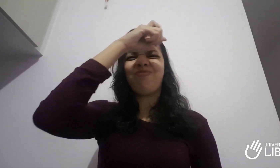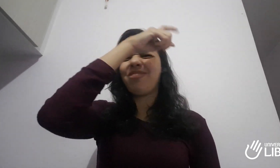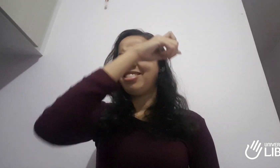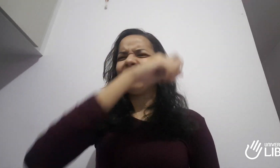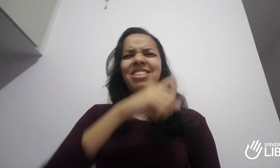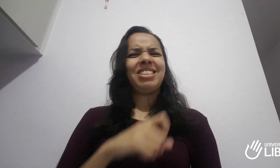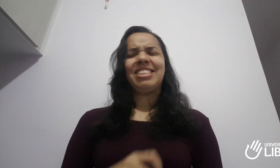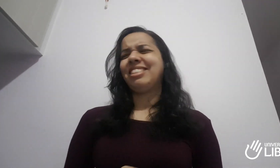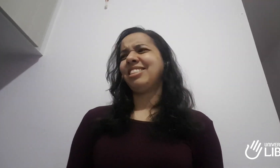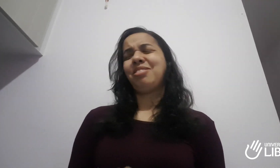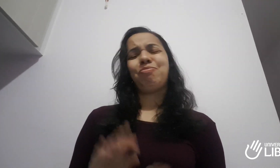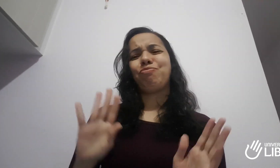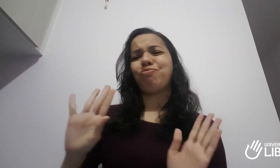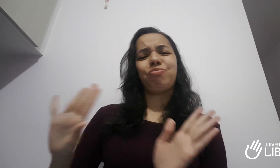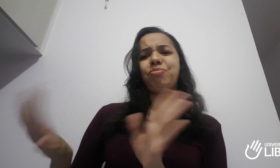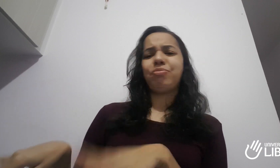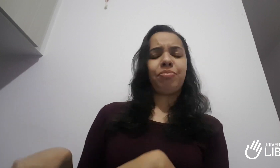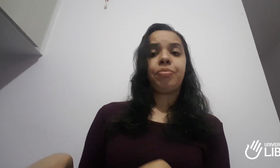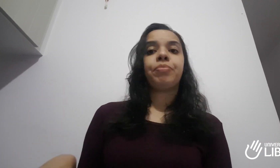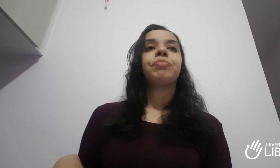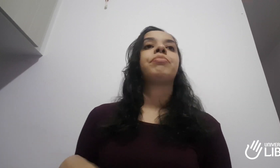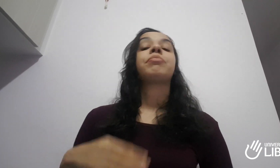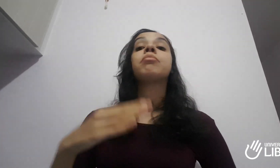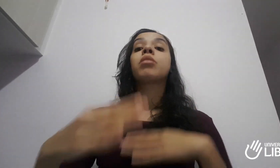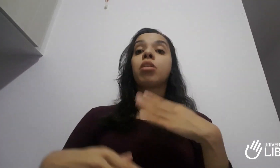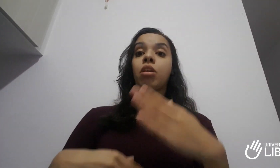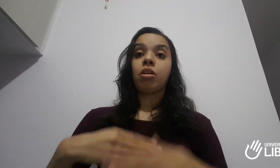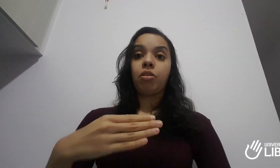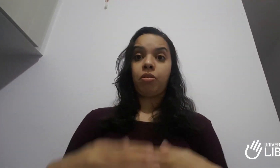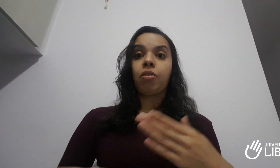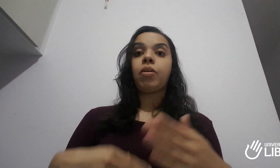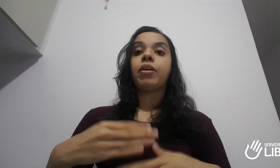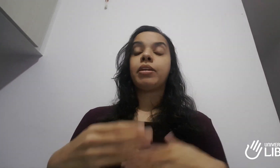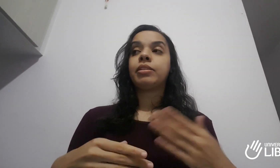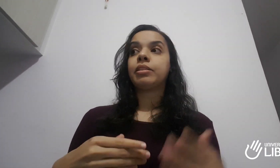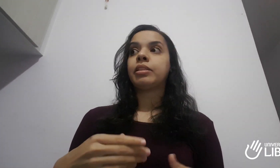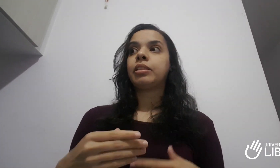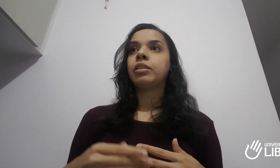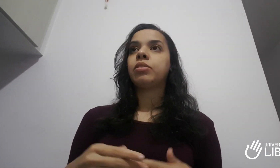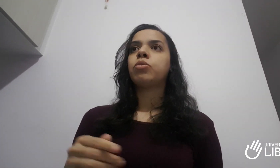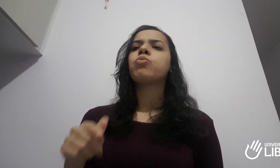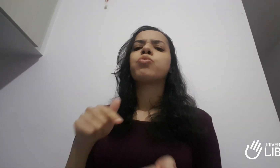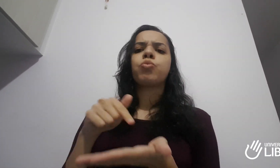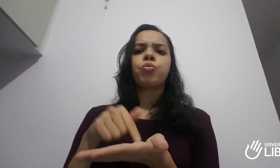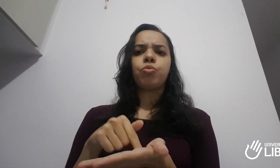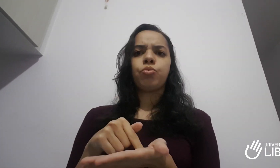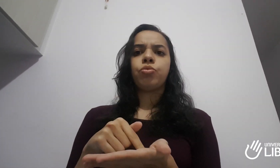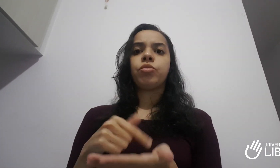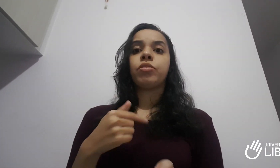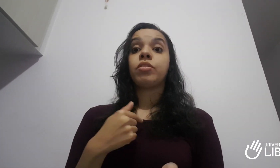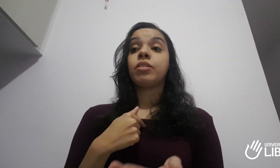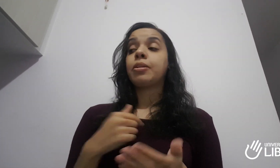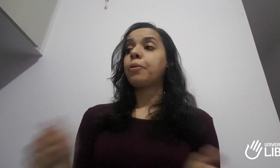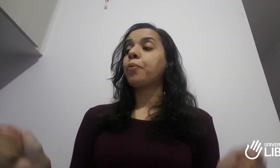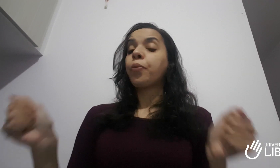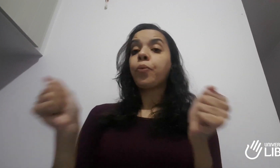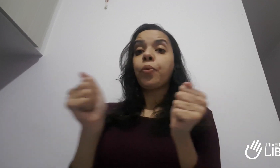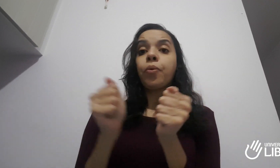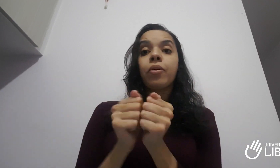e eu não tenho capacidade e aí acabei deixando pra lá, deixando um pouquinho de lado. Mas eu